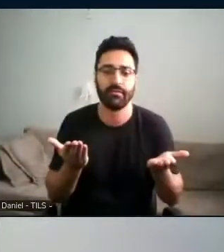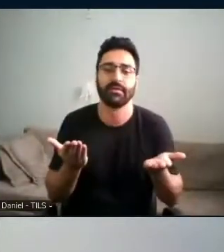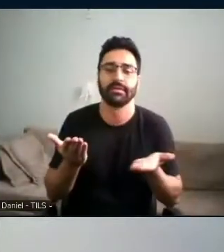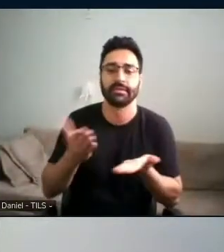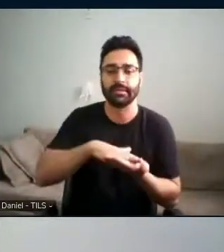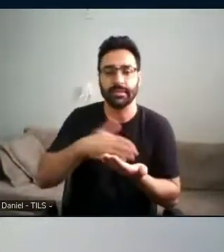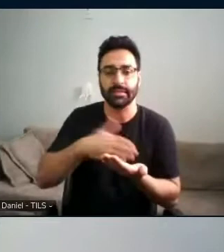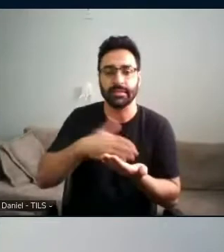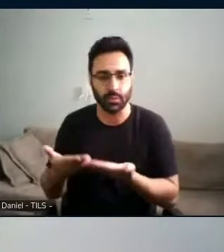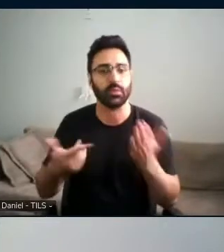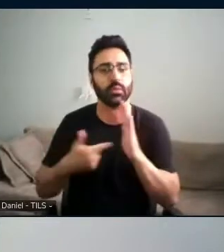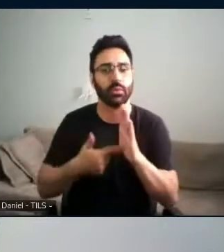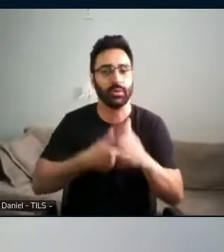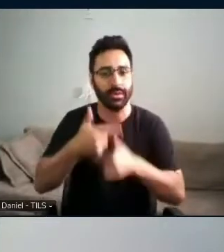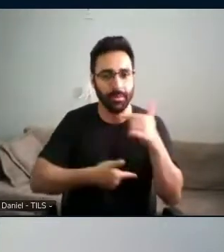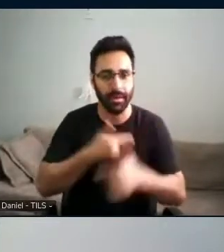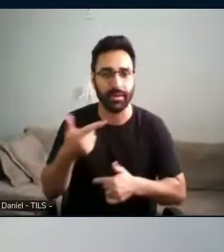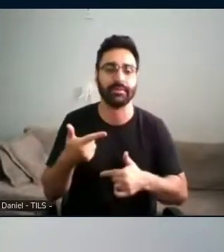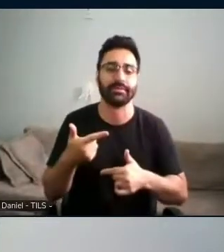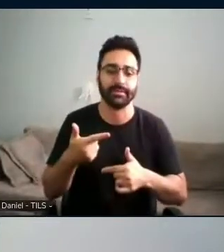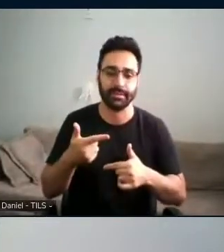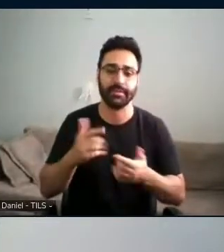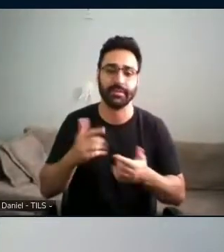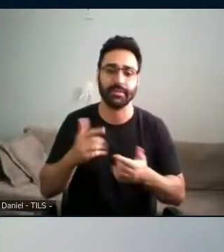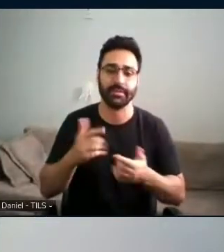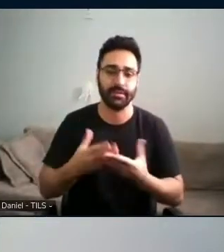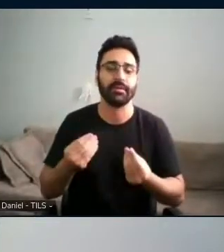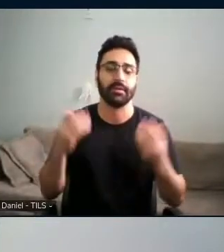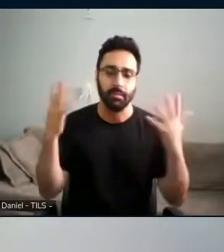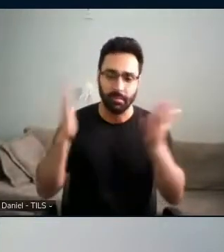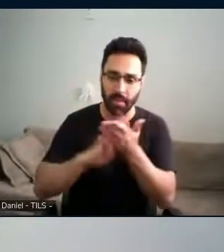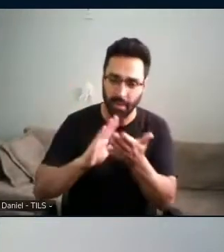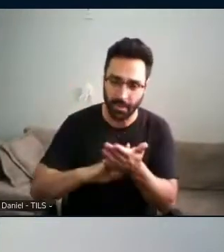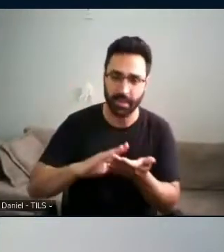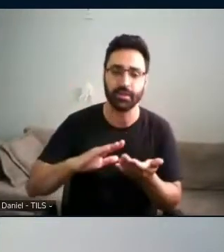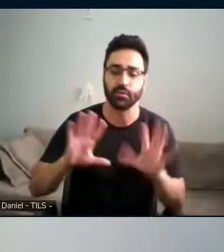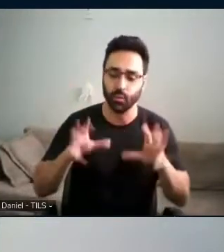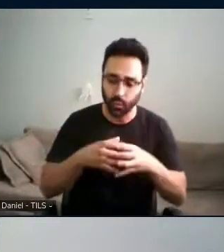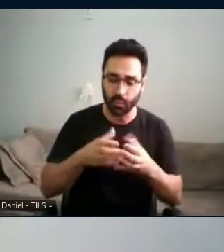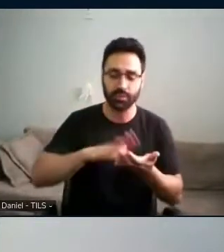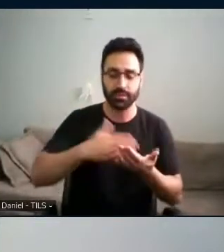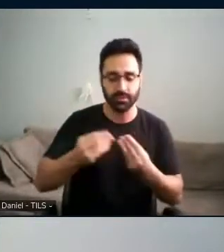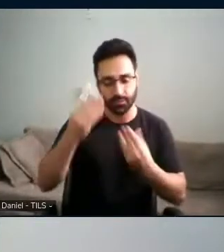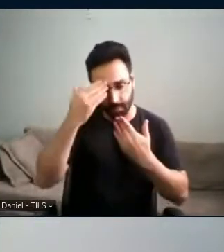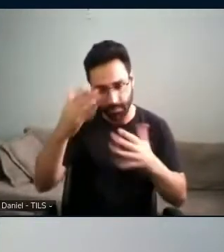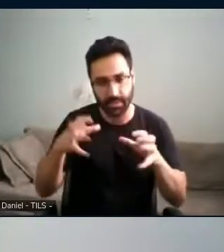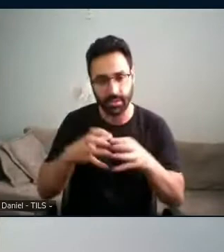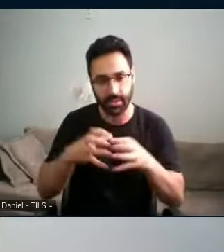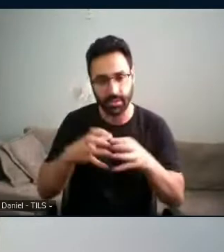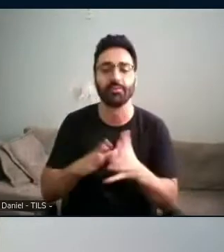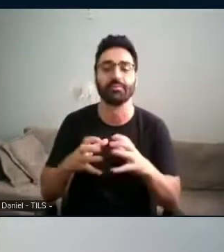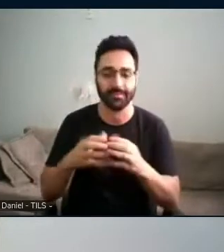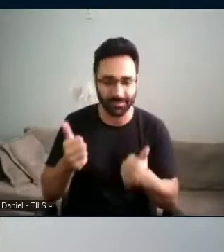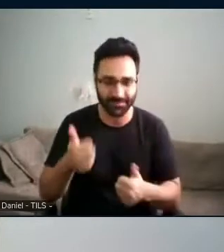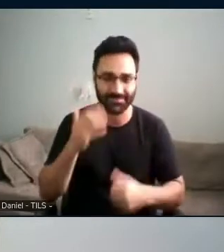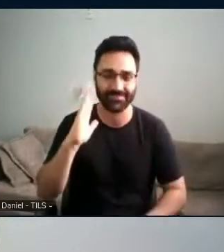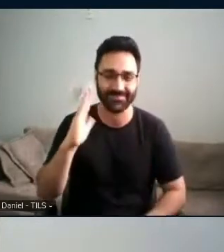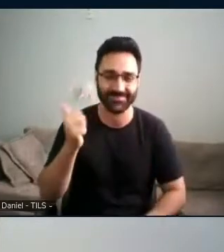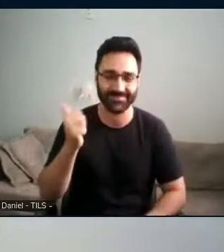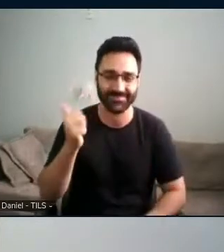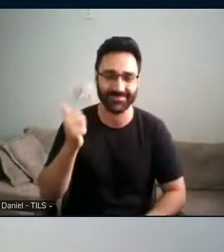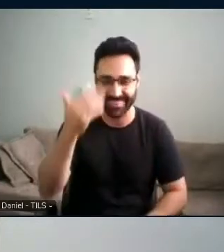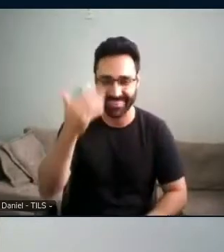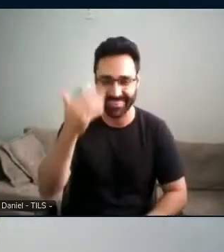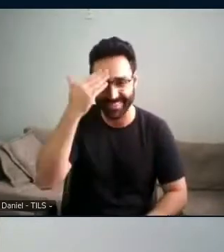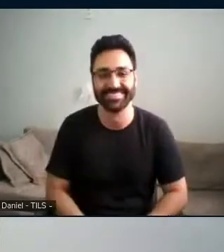trazem para as suas traduções. Grande tradução de vocês, grande equipe, muito obrigada, equipe. Viu, Daniel, nesse momento?